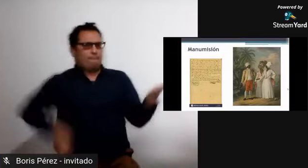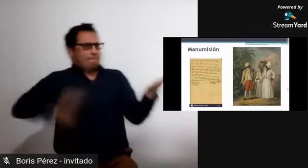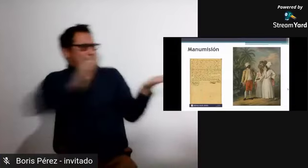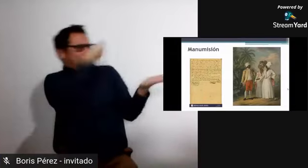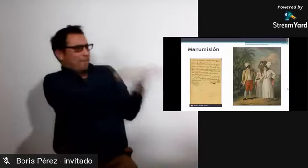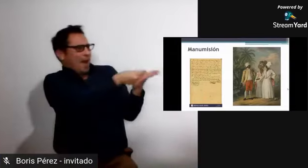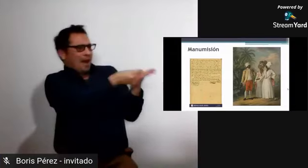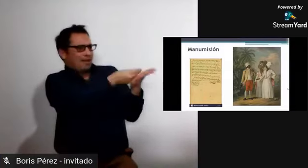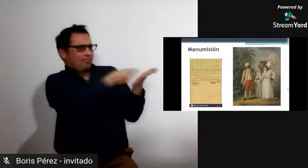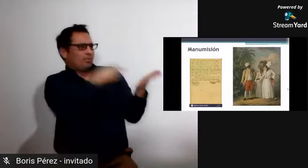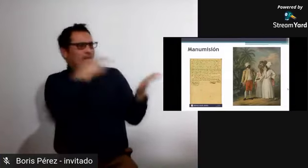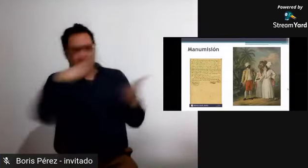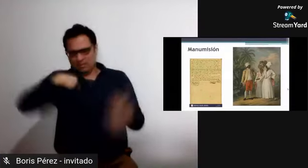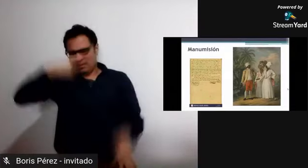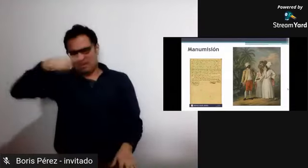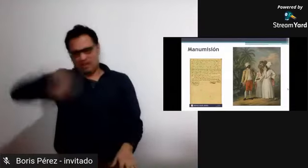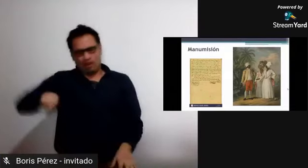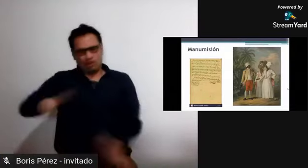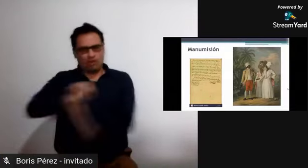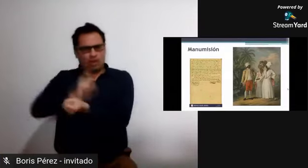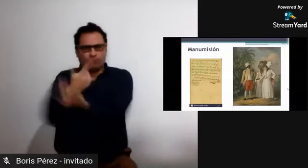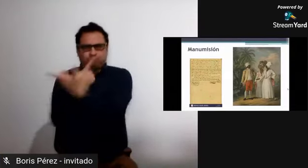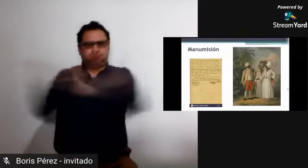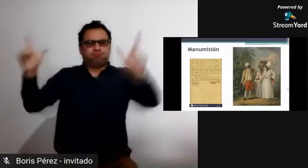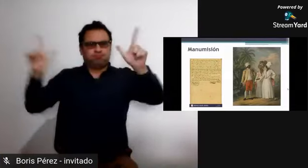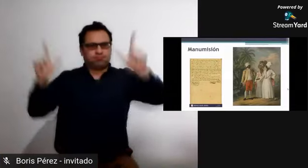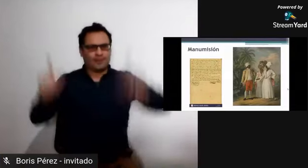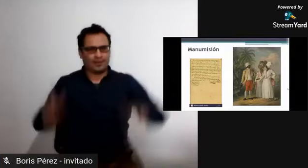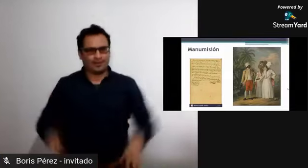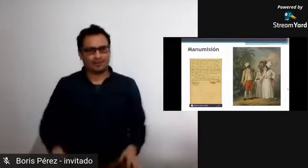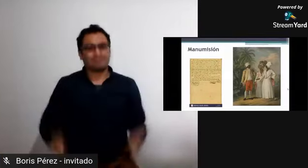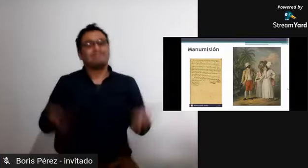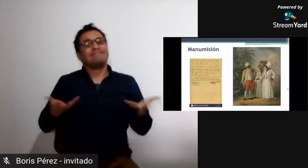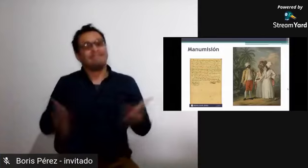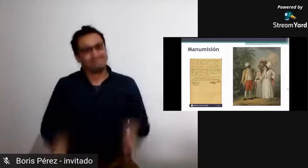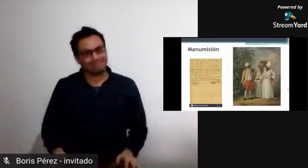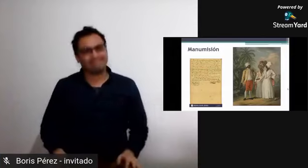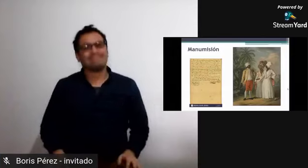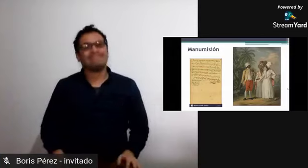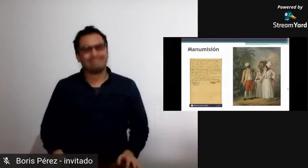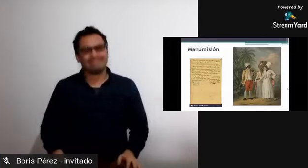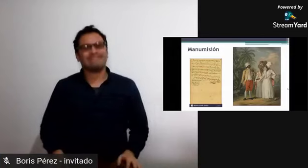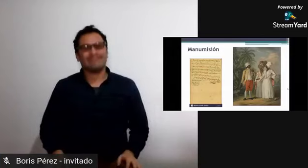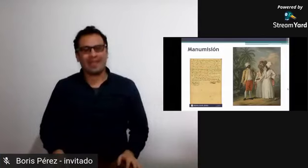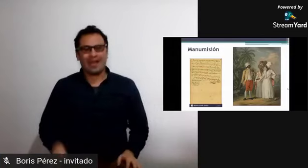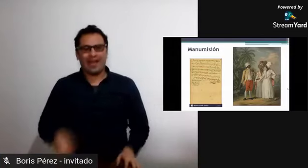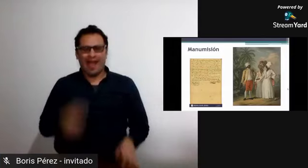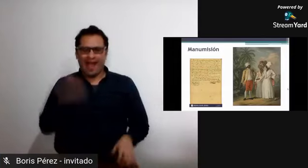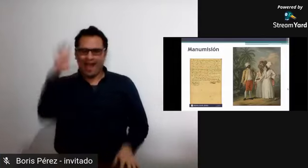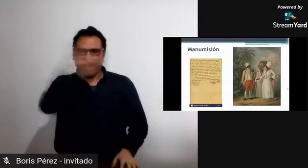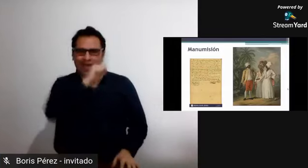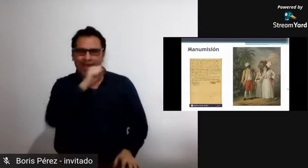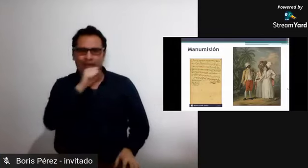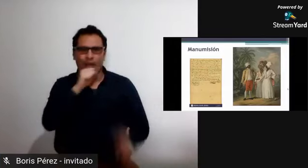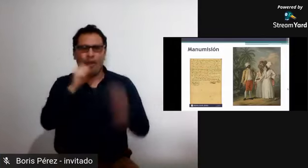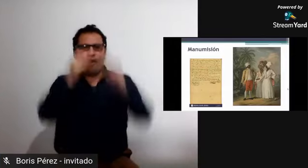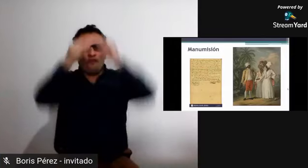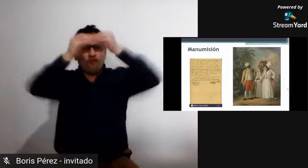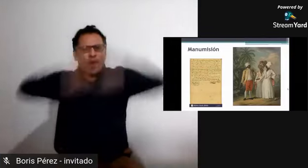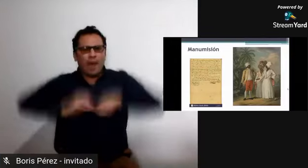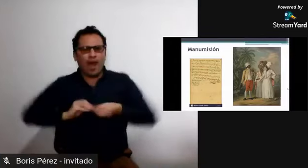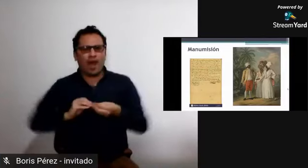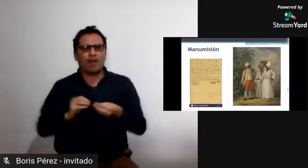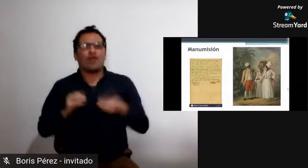artesanías y de alguna u otra manera ahorrar todas esas monedas que configuraban el valor de su dote.